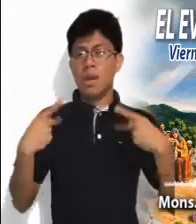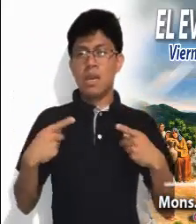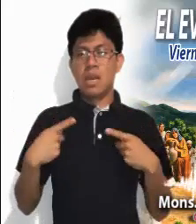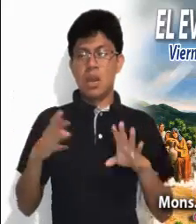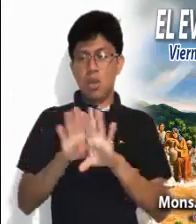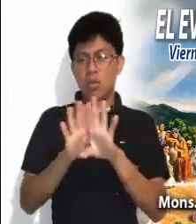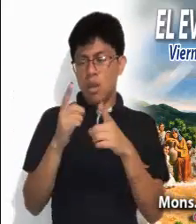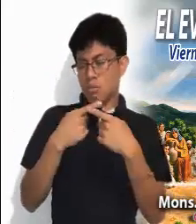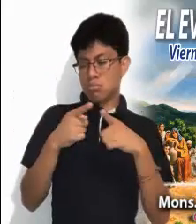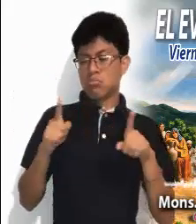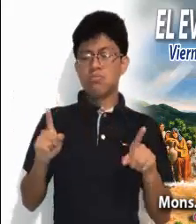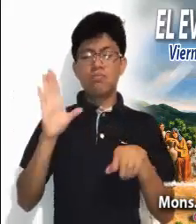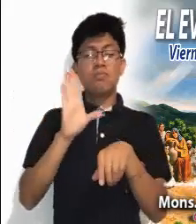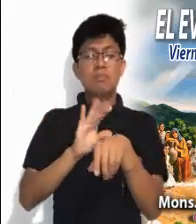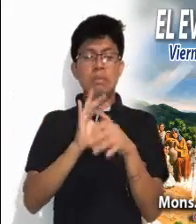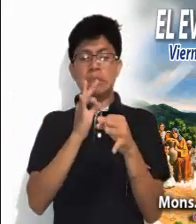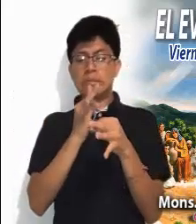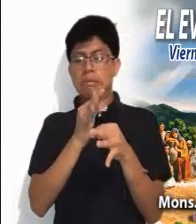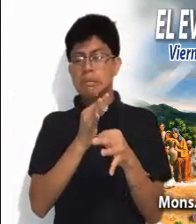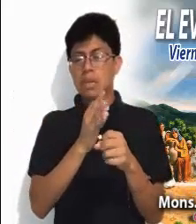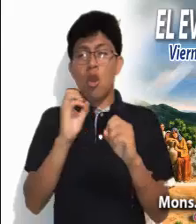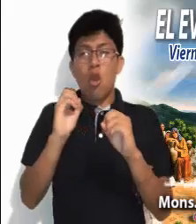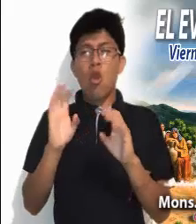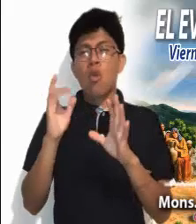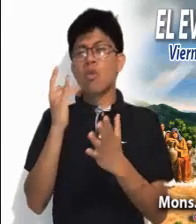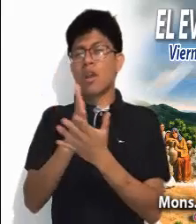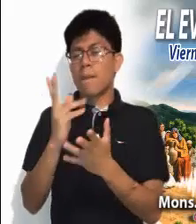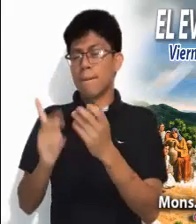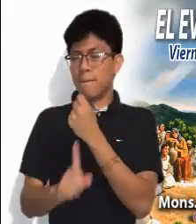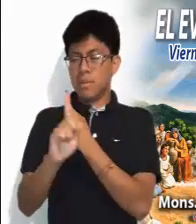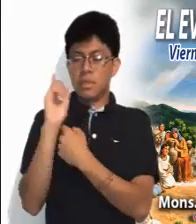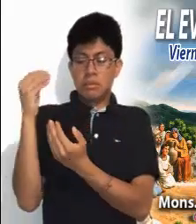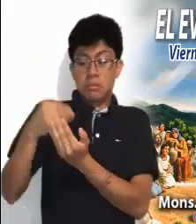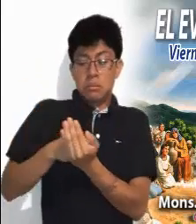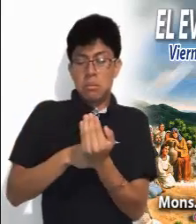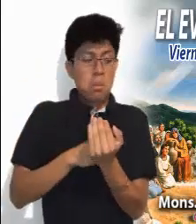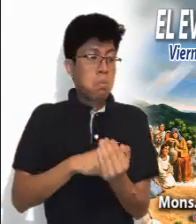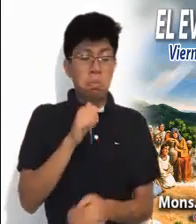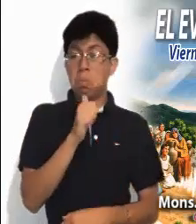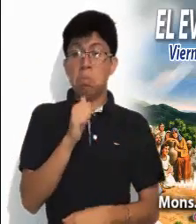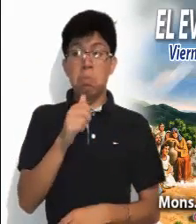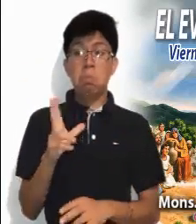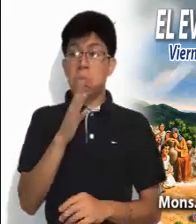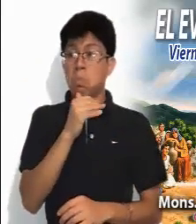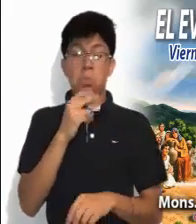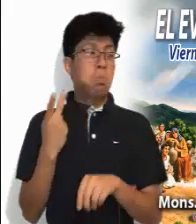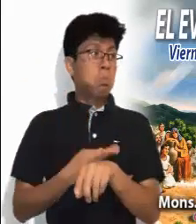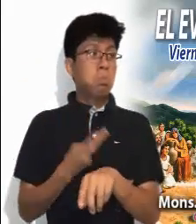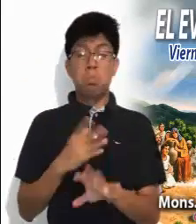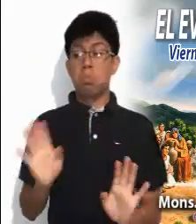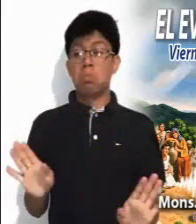dejado llevar por la inferencia o por ocultar los problemas como si nada sucediese.